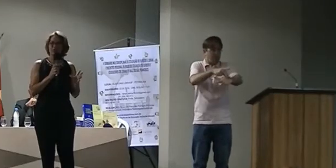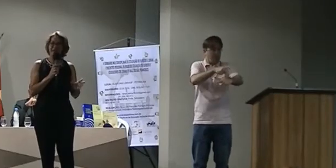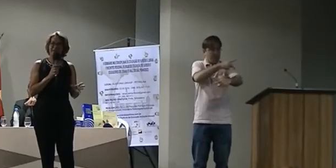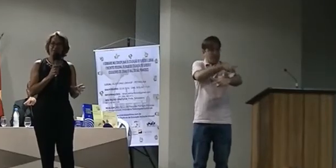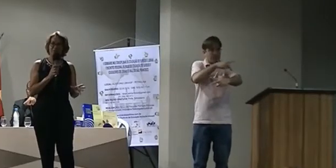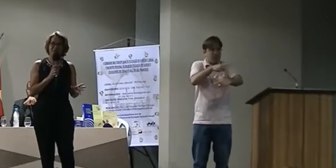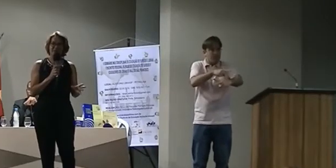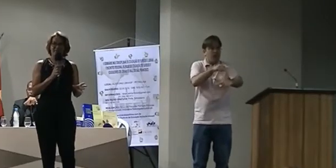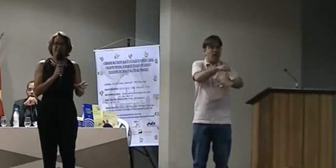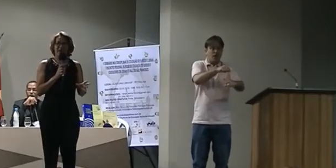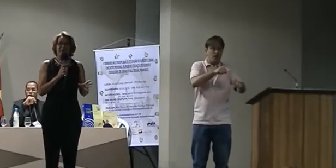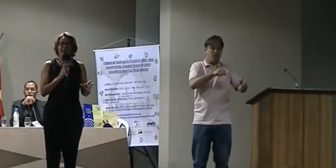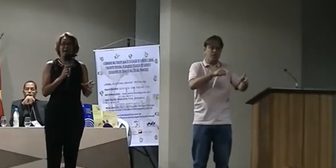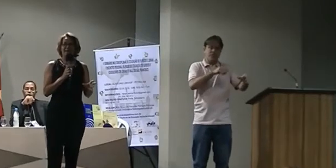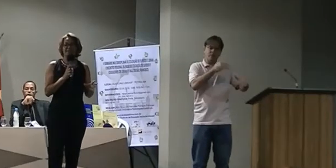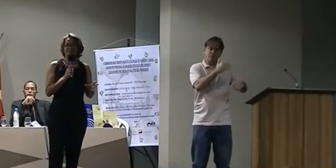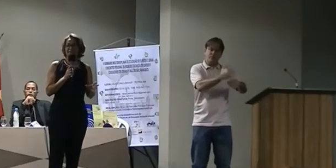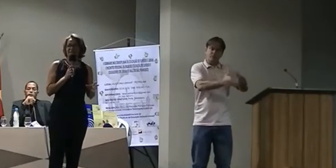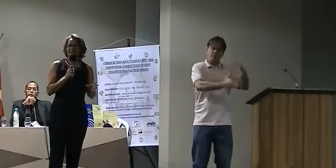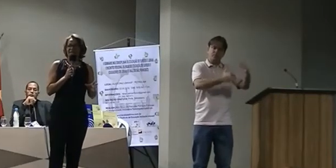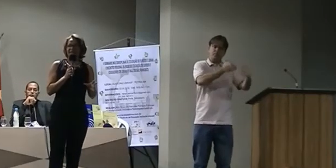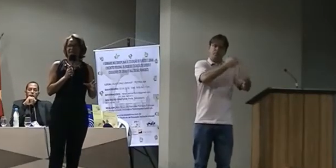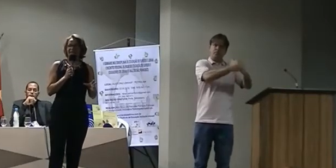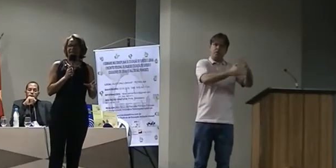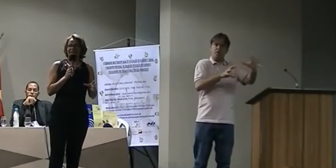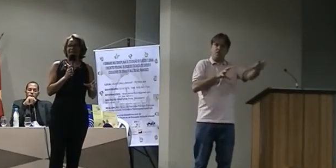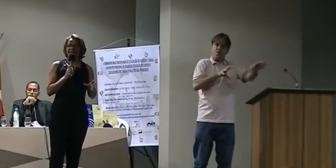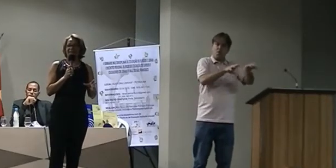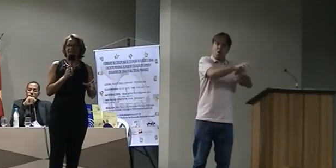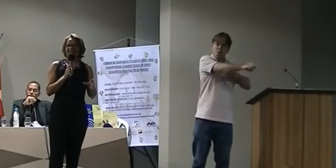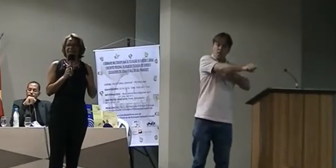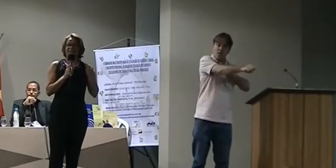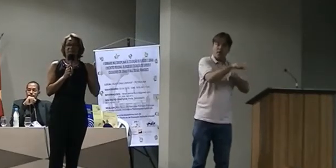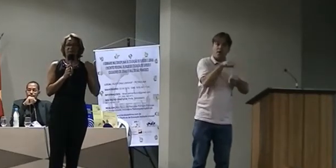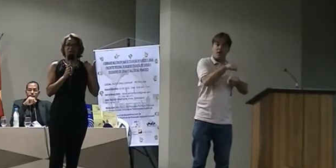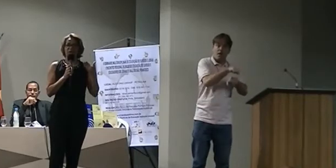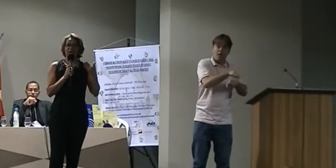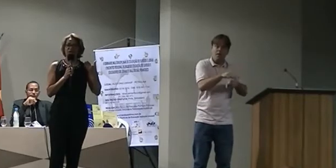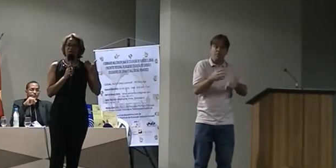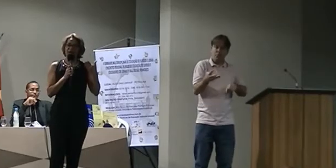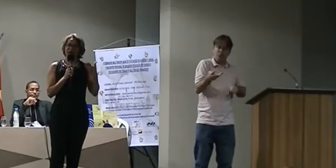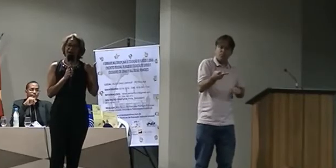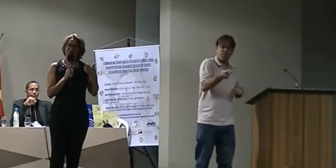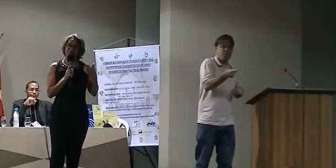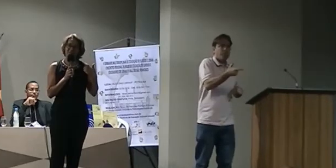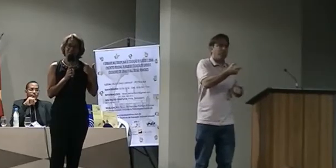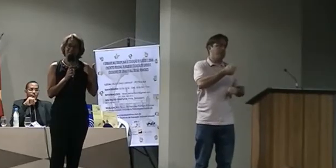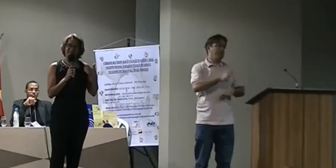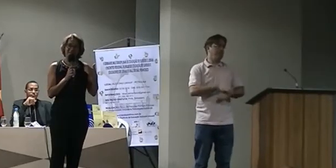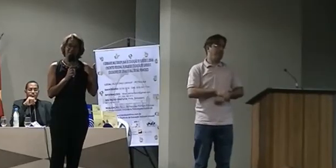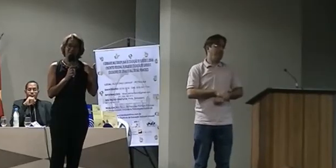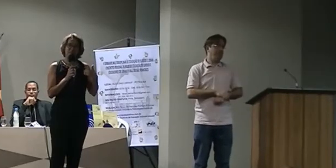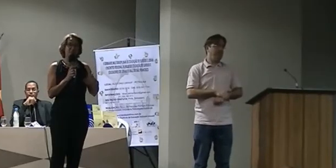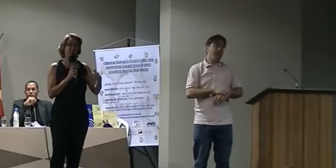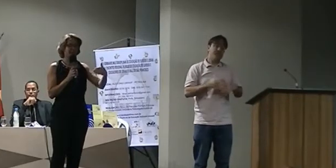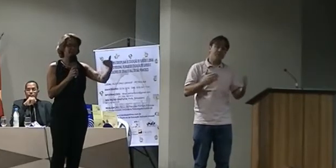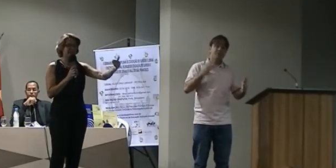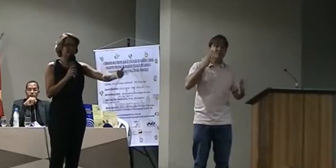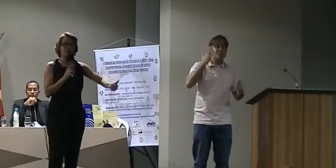saímos, mas, pelo menos, o pontapé inicial